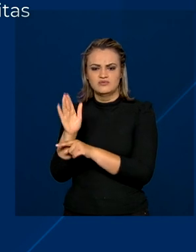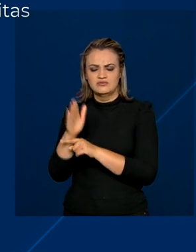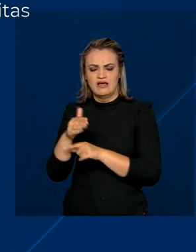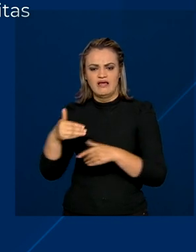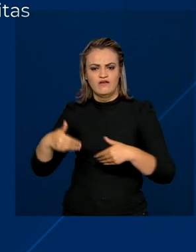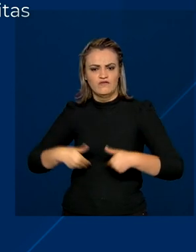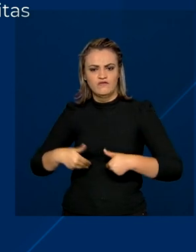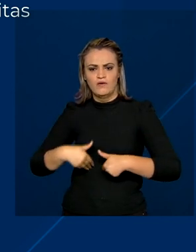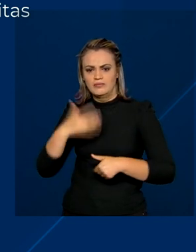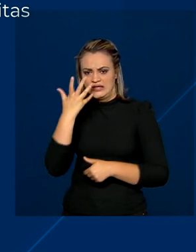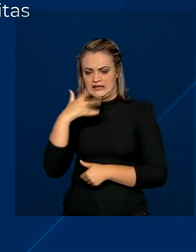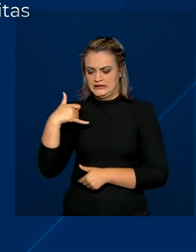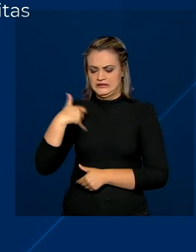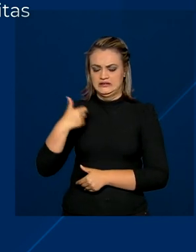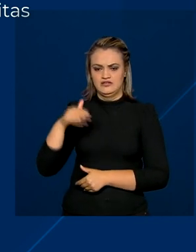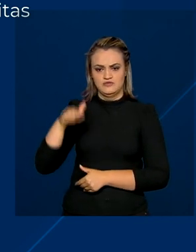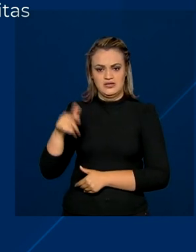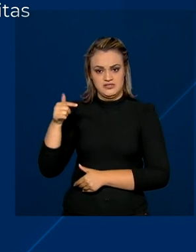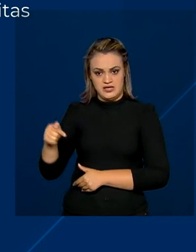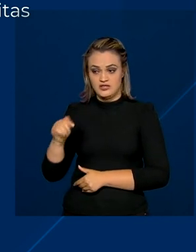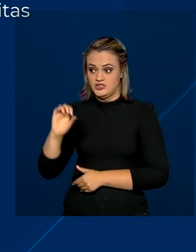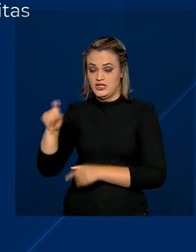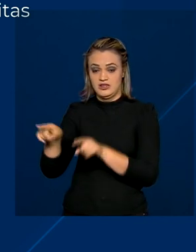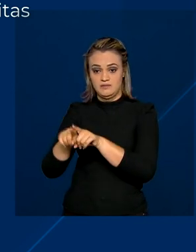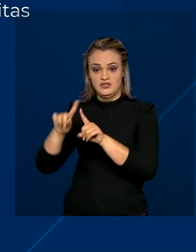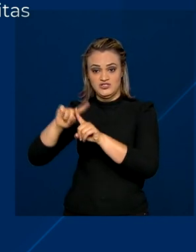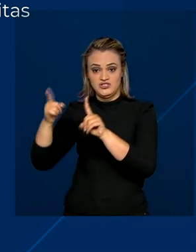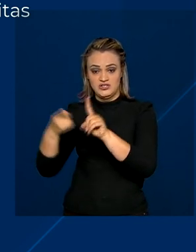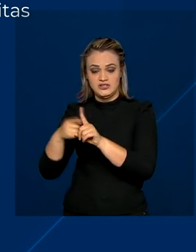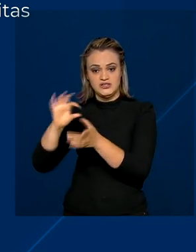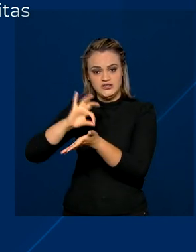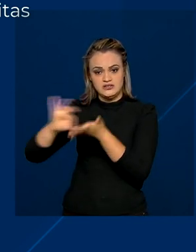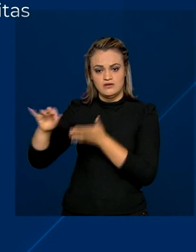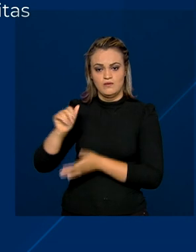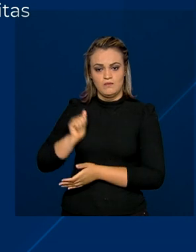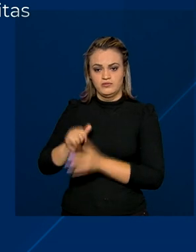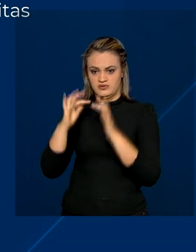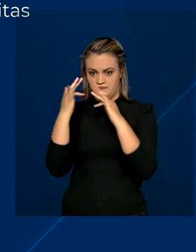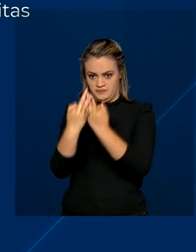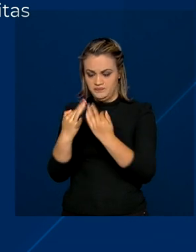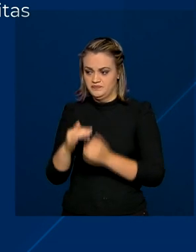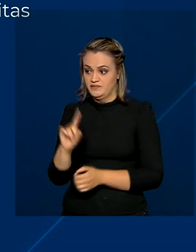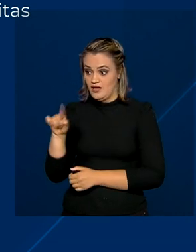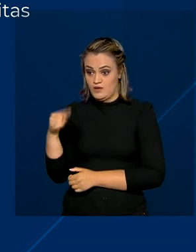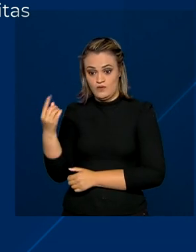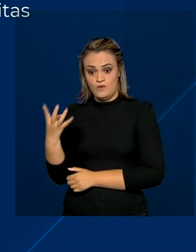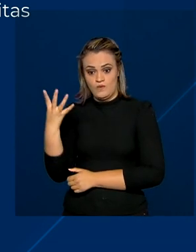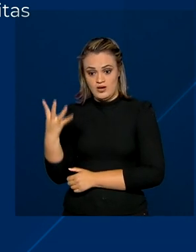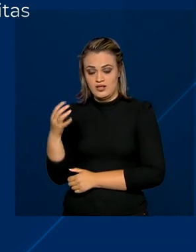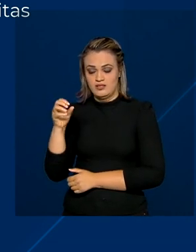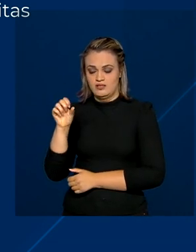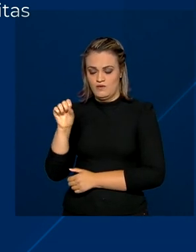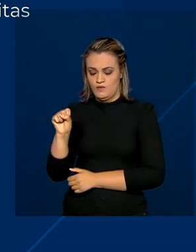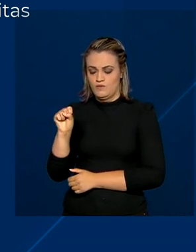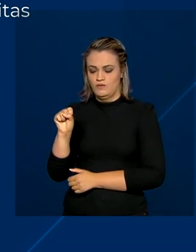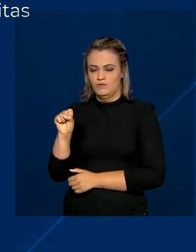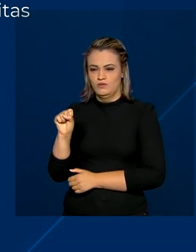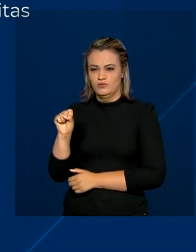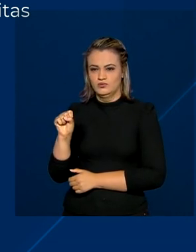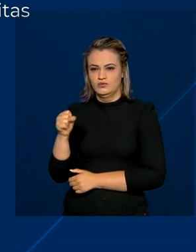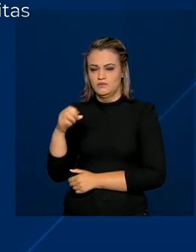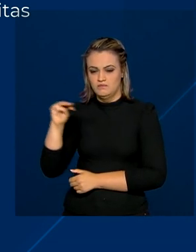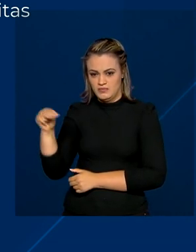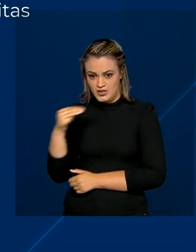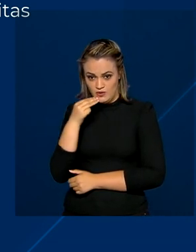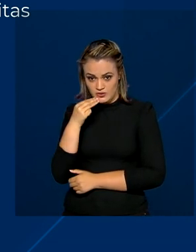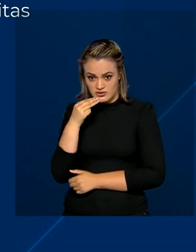menores de 7 anos de idade e de gestantes inscritas no Bolsa Família. E 48 milhões e 300